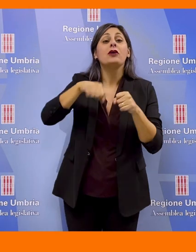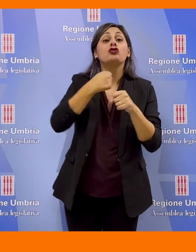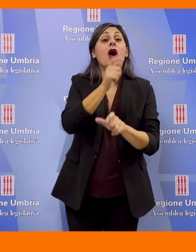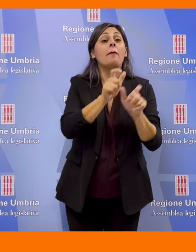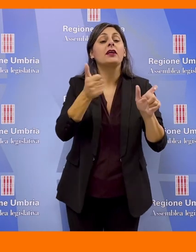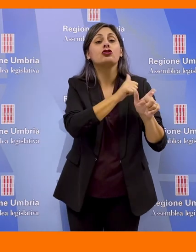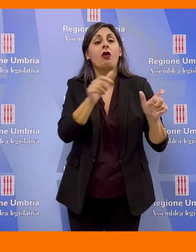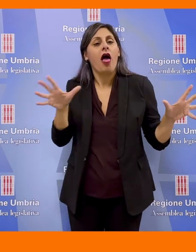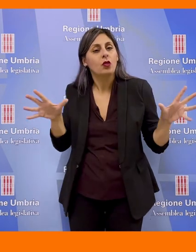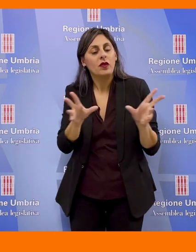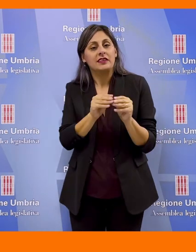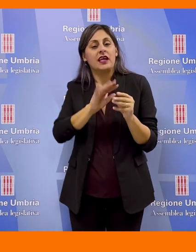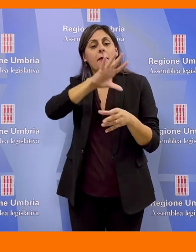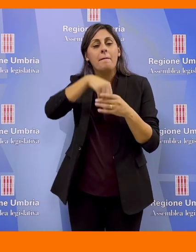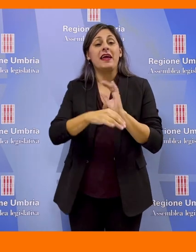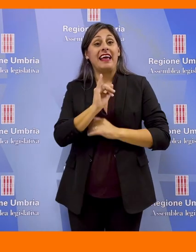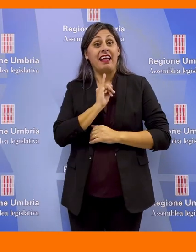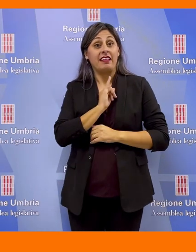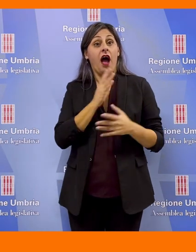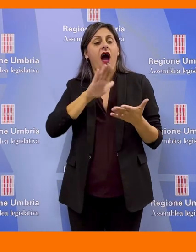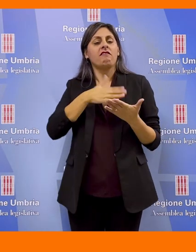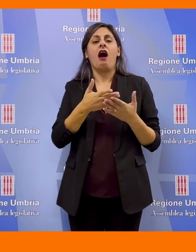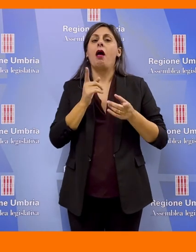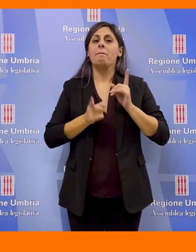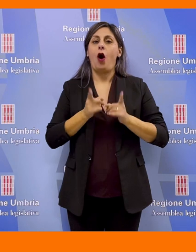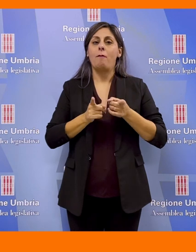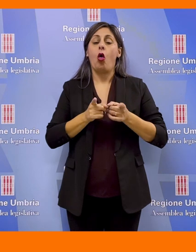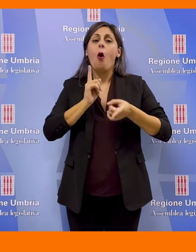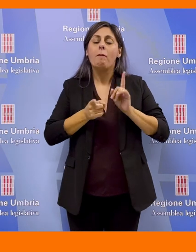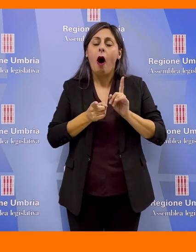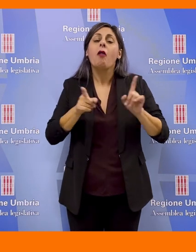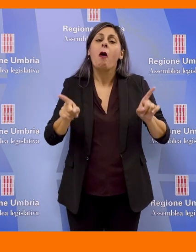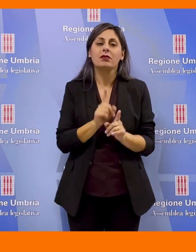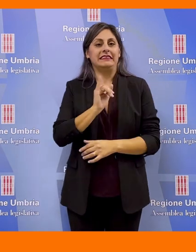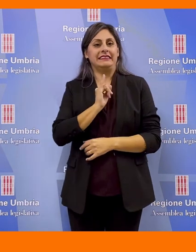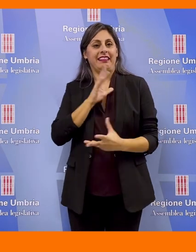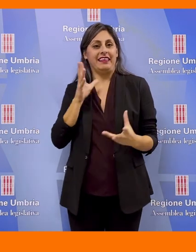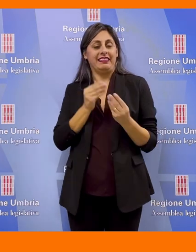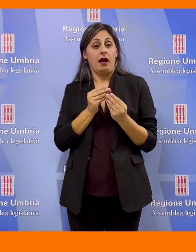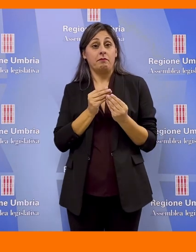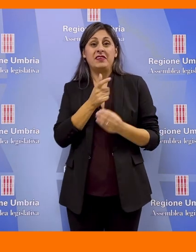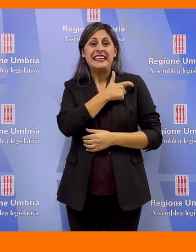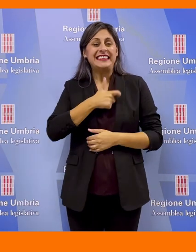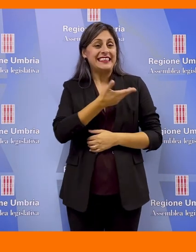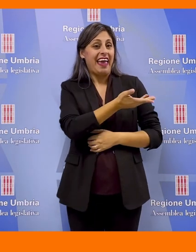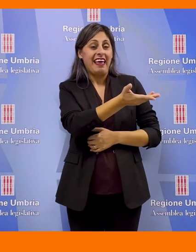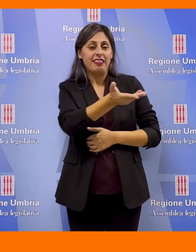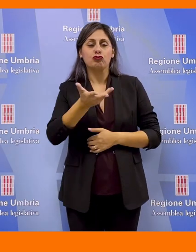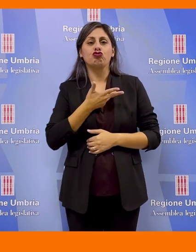storie personali. Identità è popolo e il popolo è la sua identità. Nei nostri sindaci risiedono le